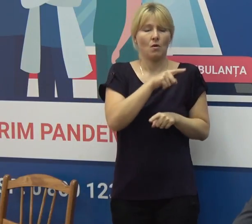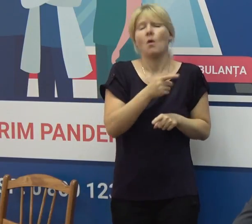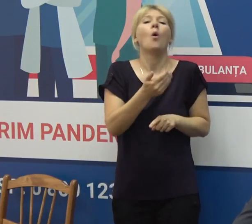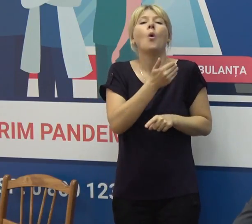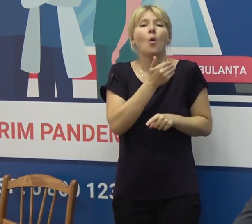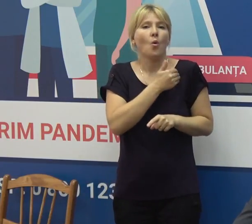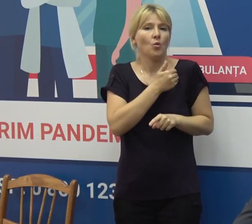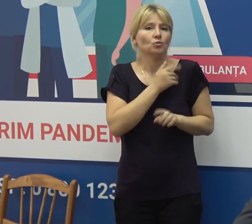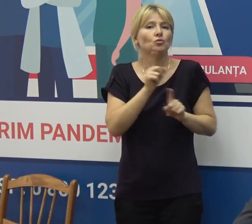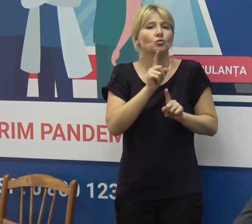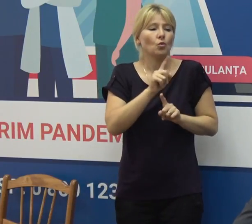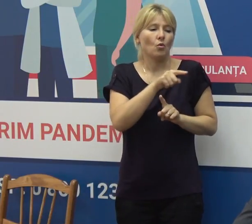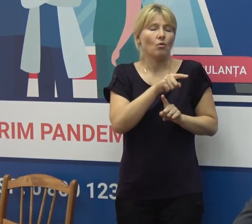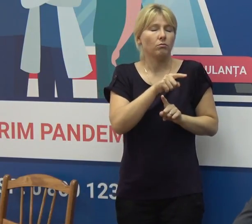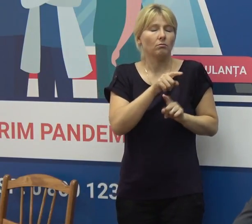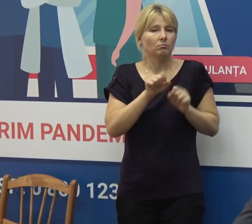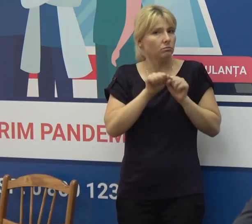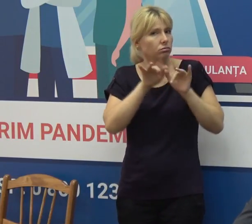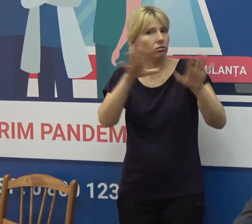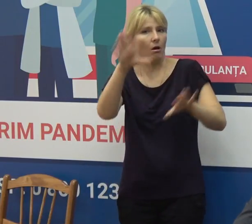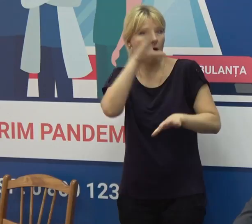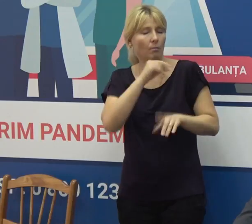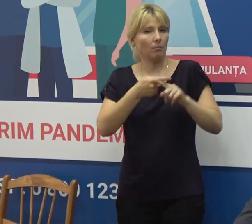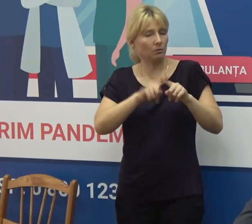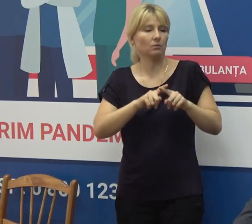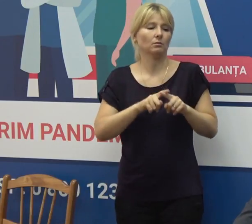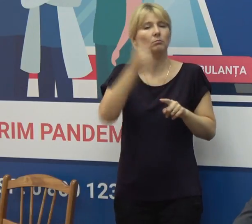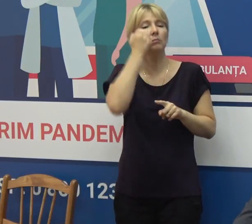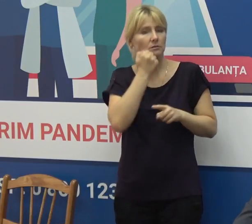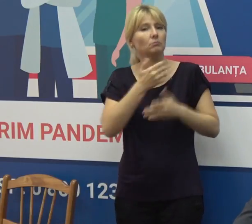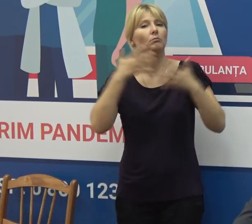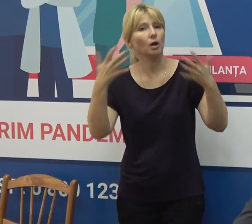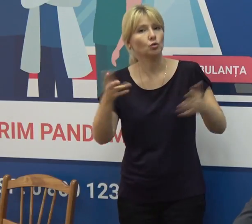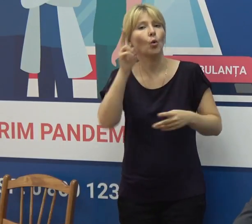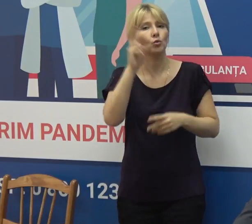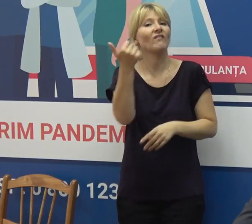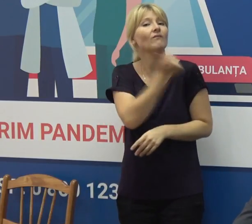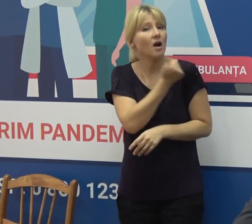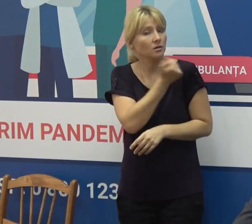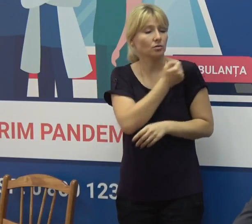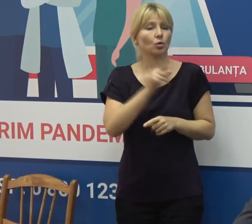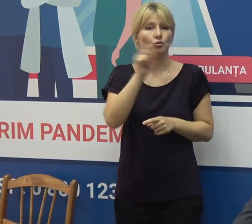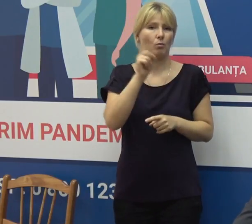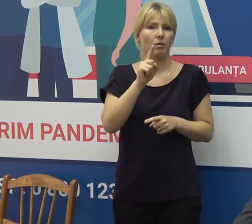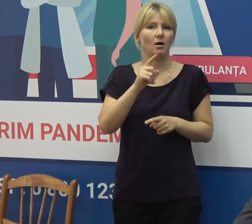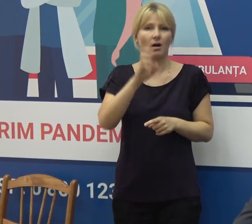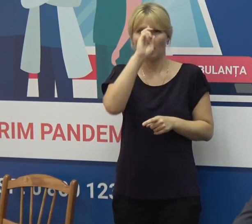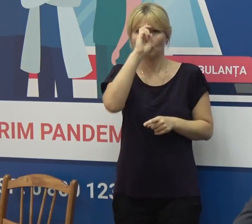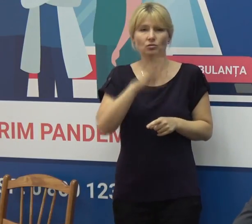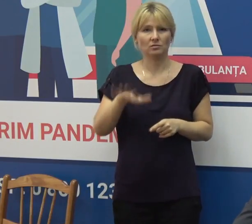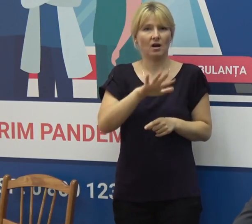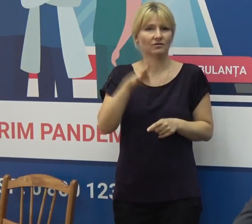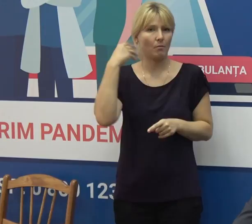bariere geografice. Le mulțumim tuturor care se vaccinează pentru că țara să revină cât mai repede